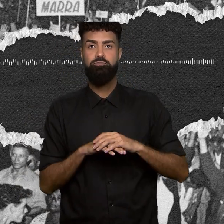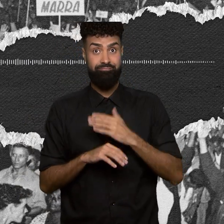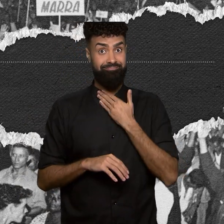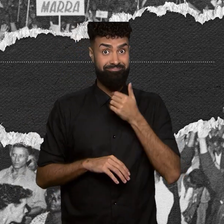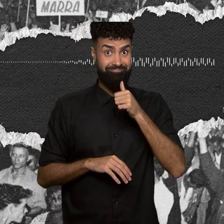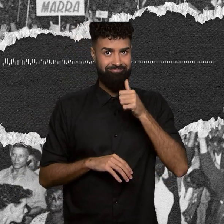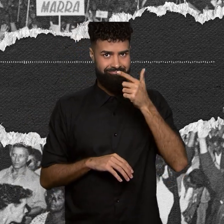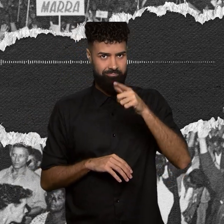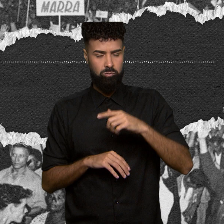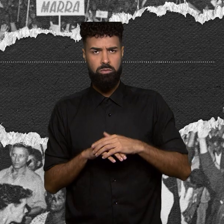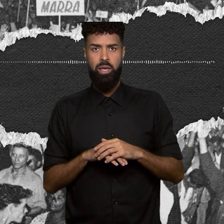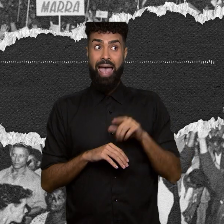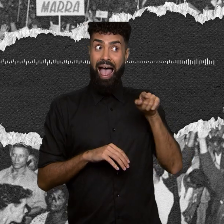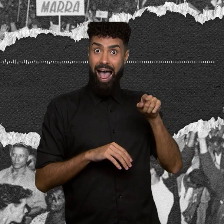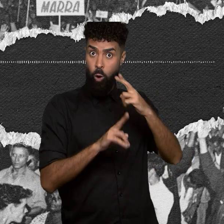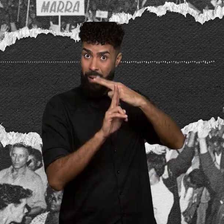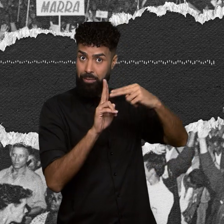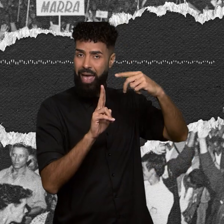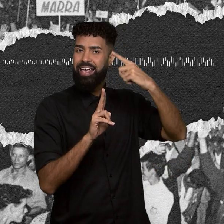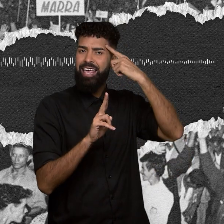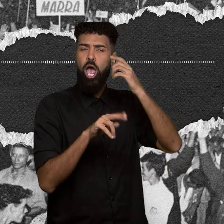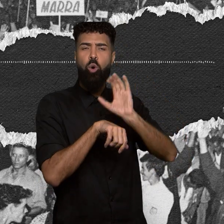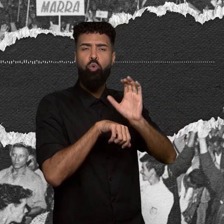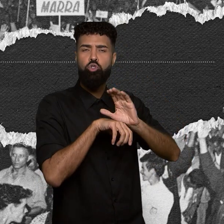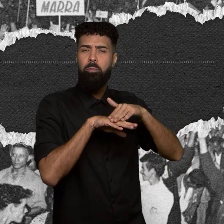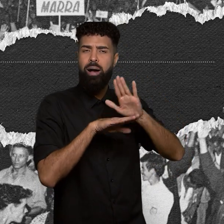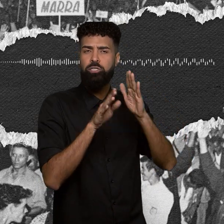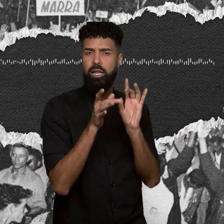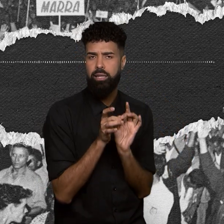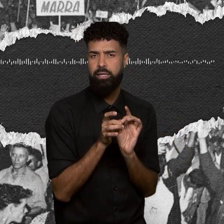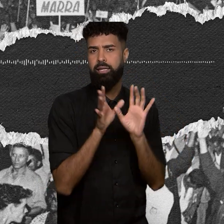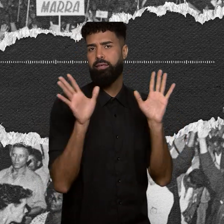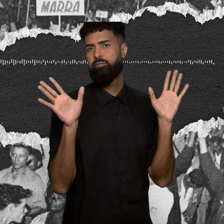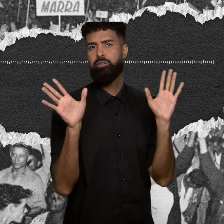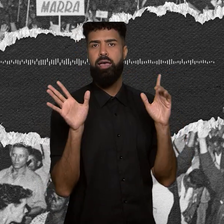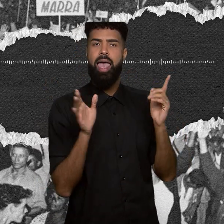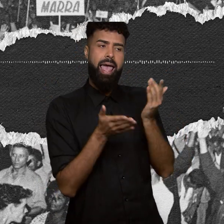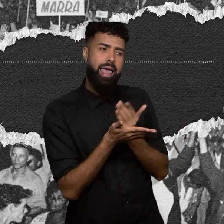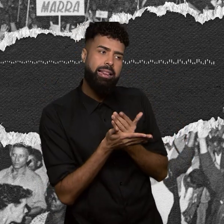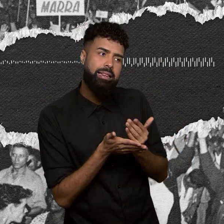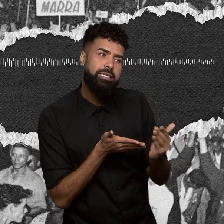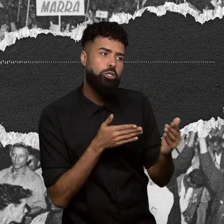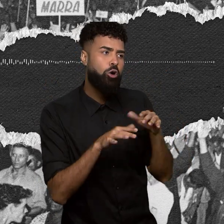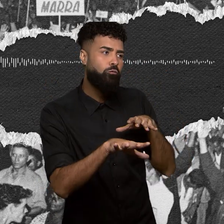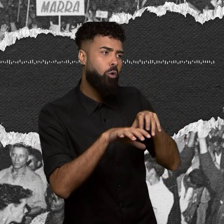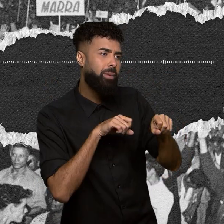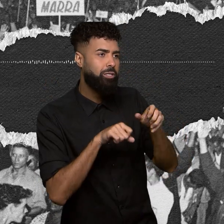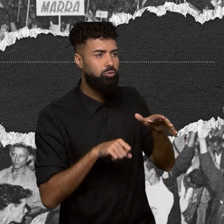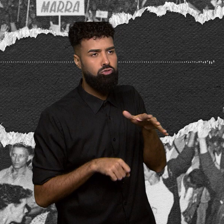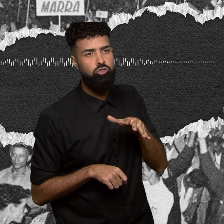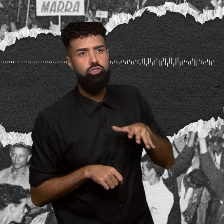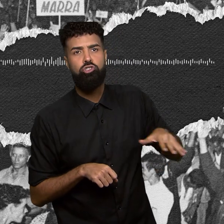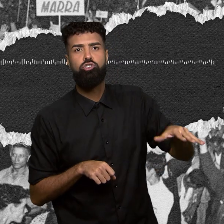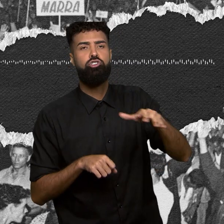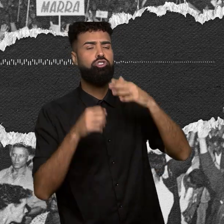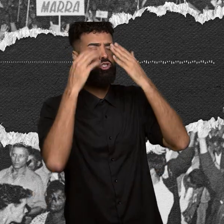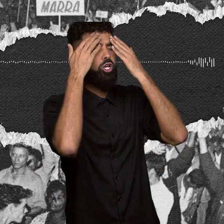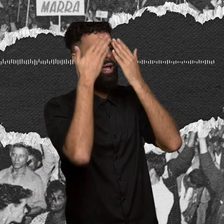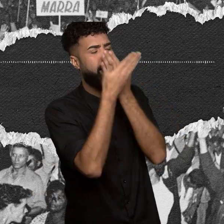livres, cursos que tivessem o início de uma formação geral muito grande e que o aluno